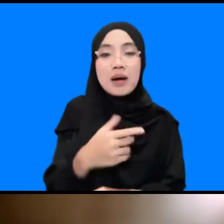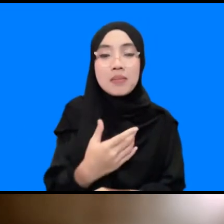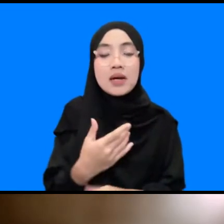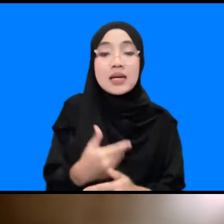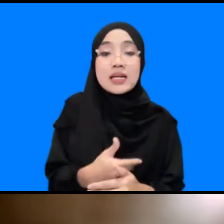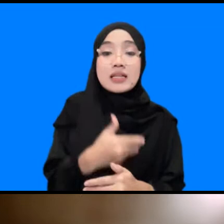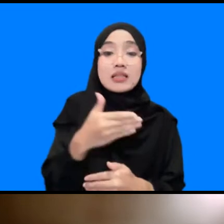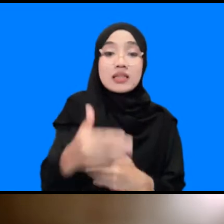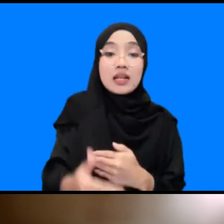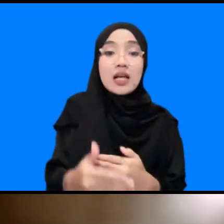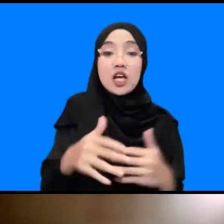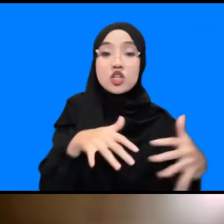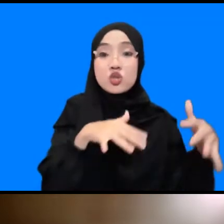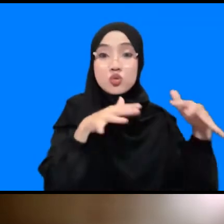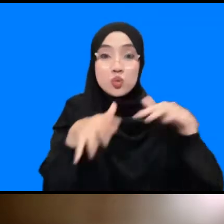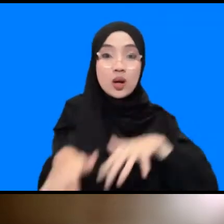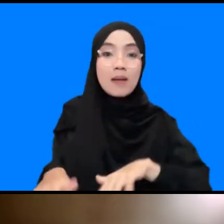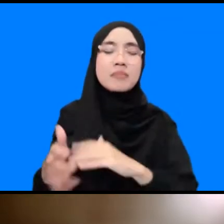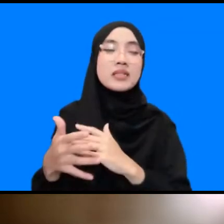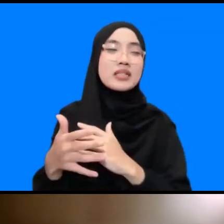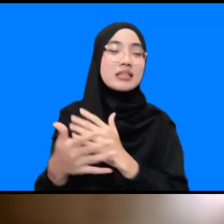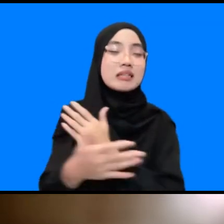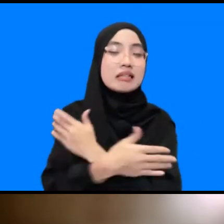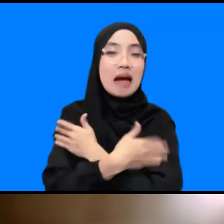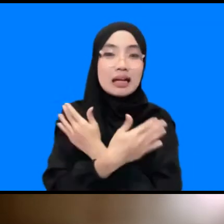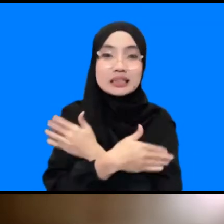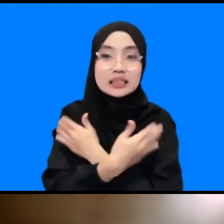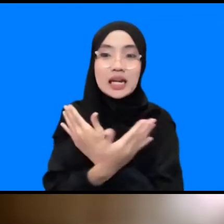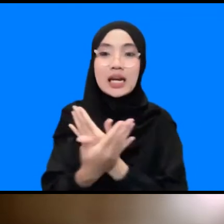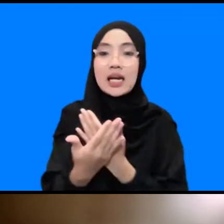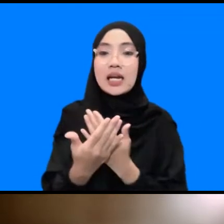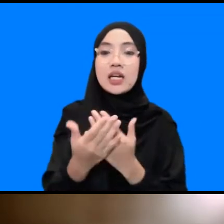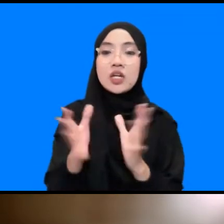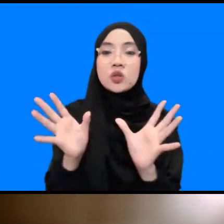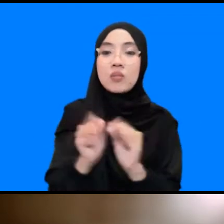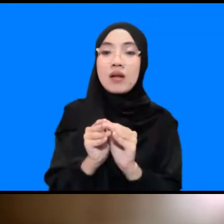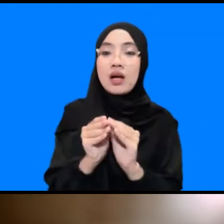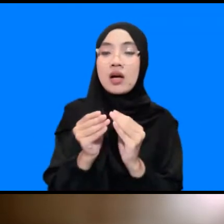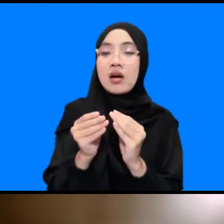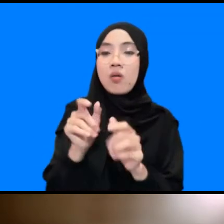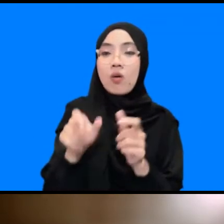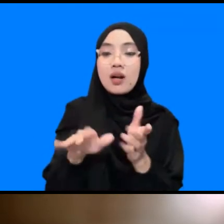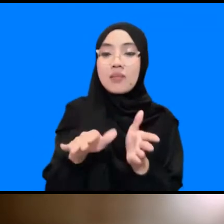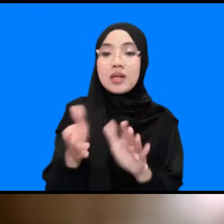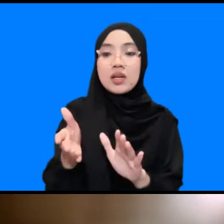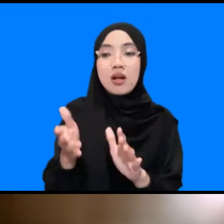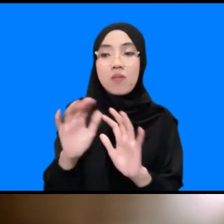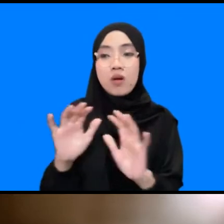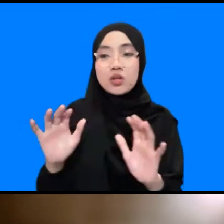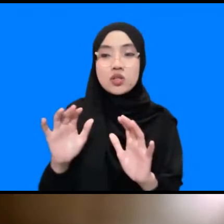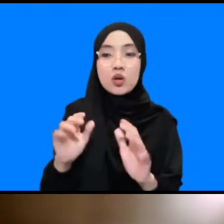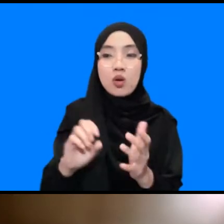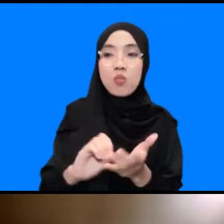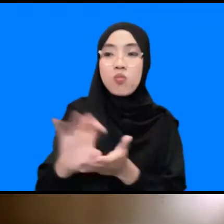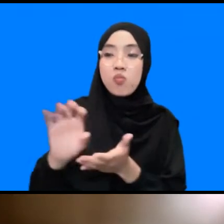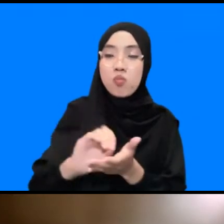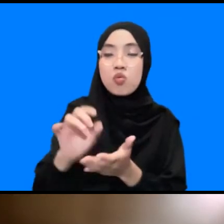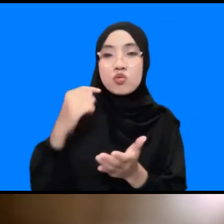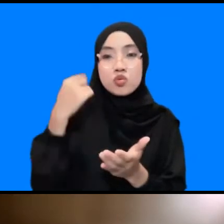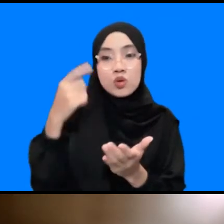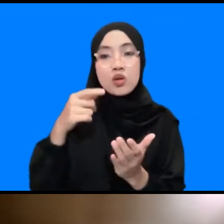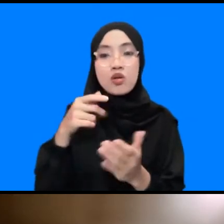Ajih dengan video jumlah mayat yang banyak dan diputar berkali-kali itu di Sumatera Barat